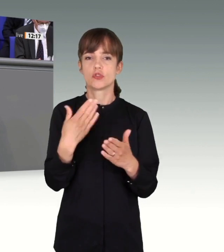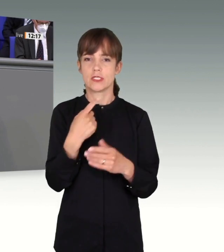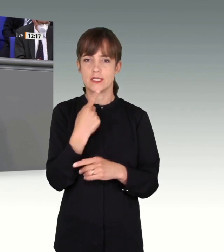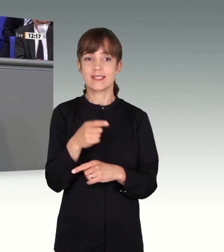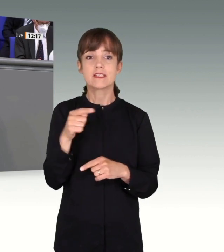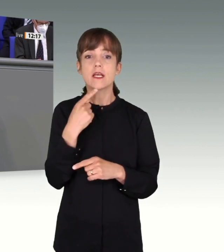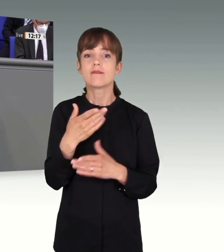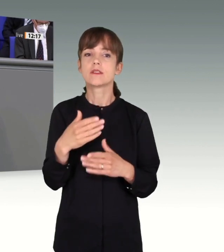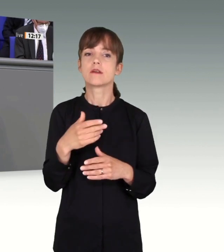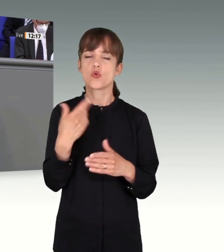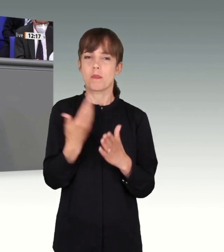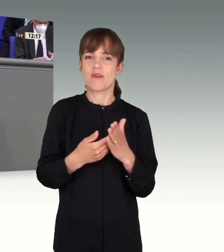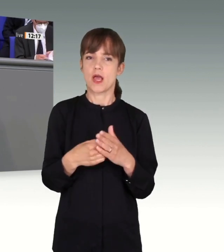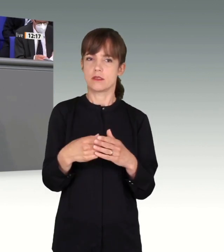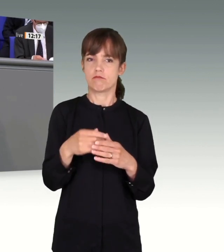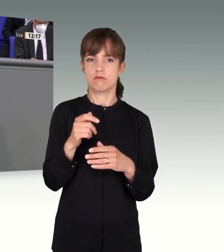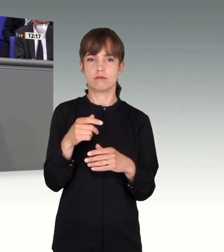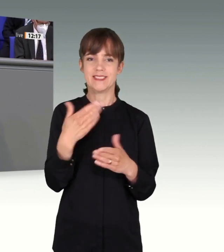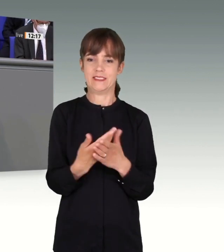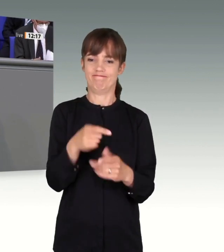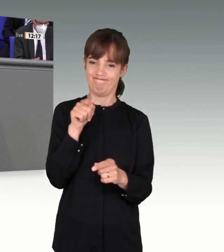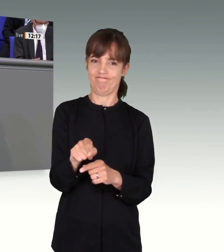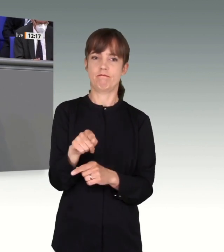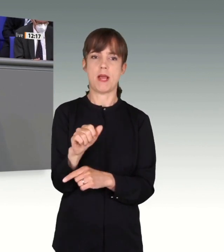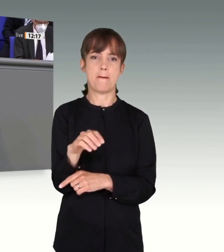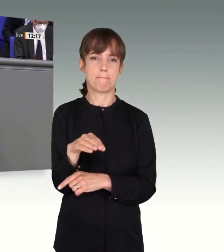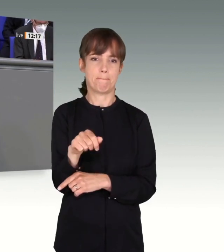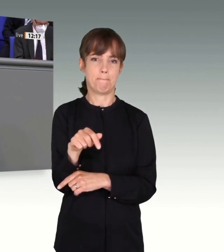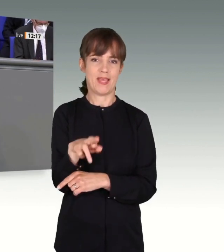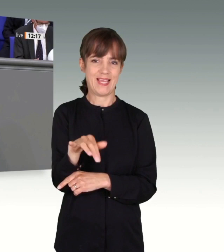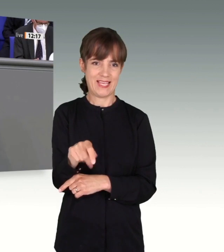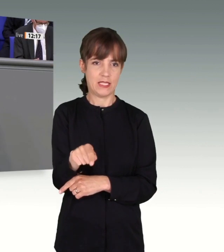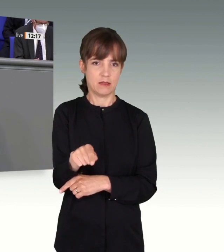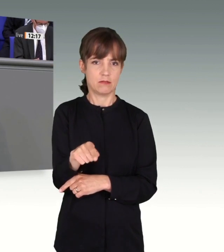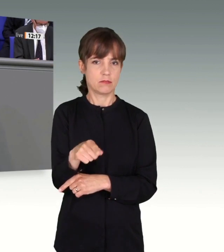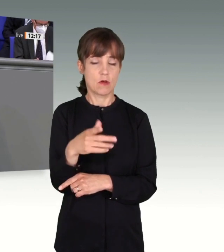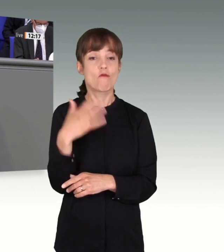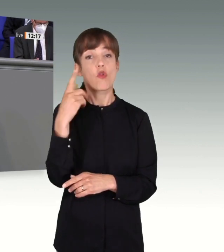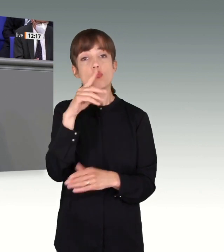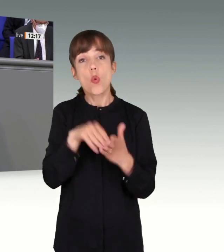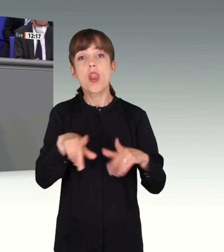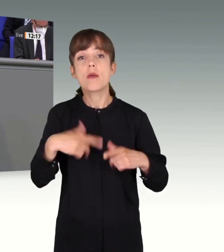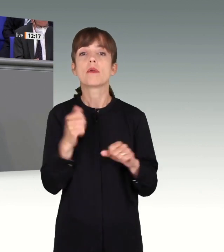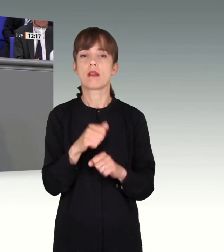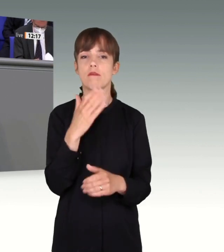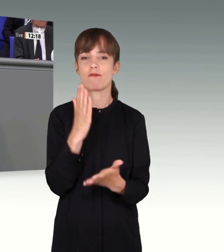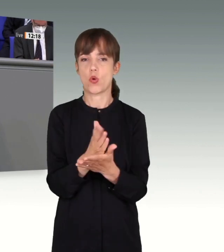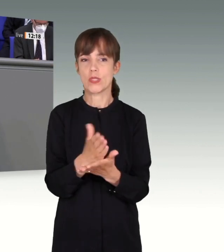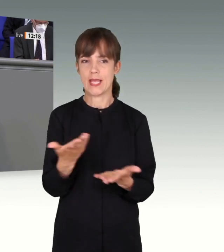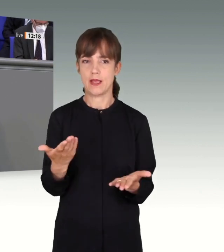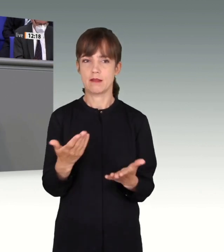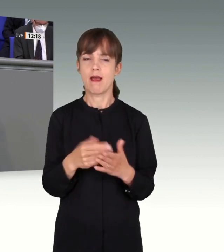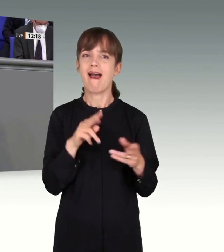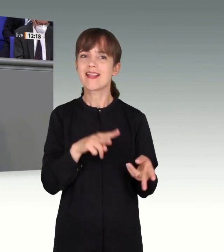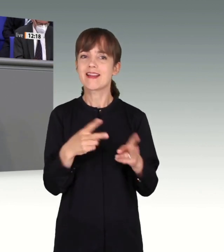so erdrückend gewesen, dass diese, würde er noch leben, für eine Verurteilung gereicht hätte. Alternative Erklärungsversuche sind